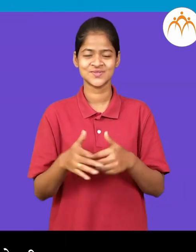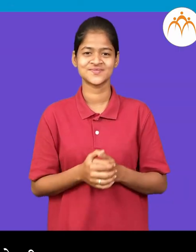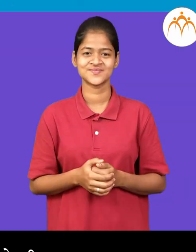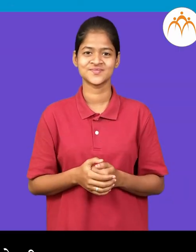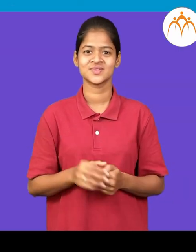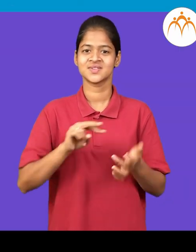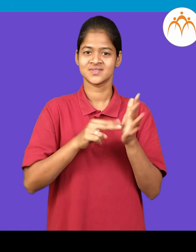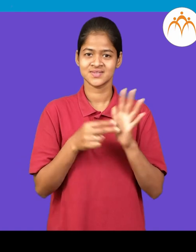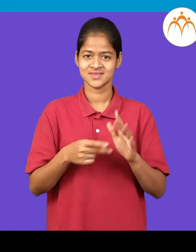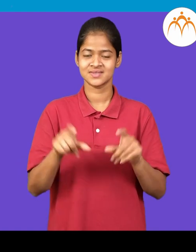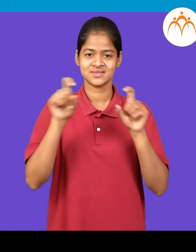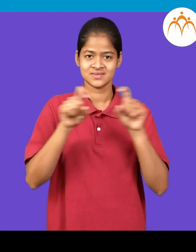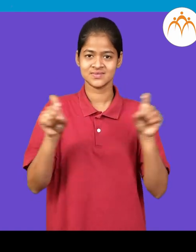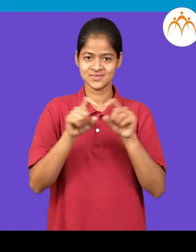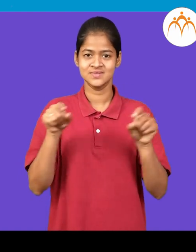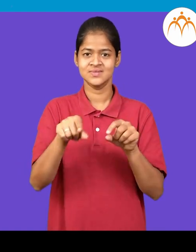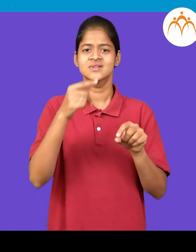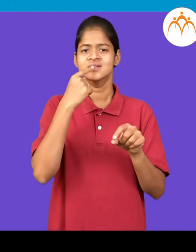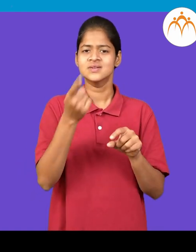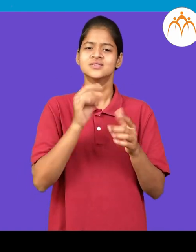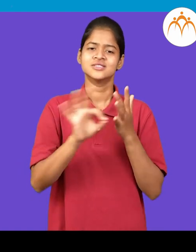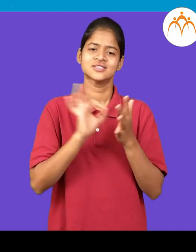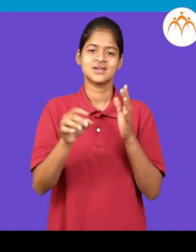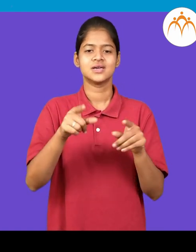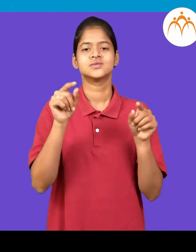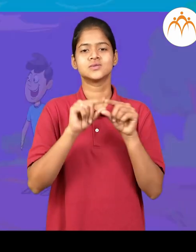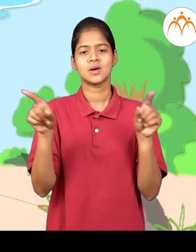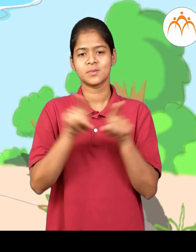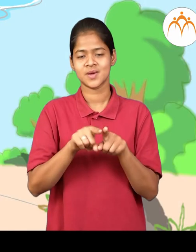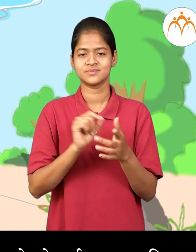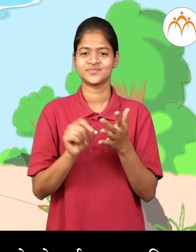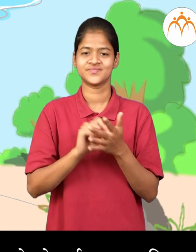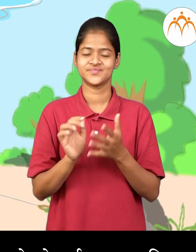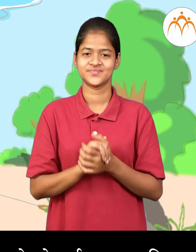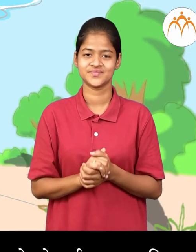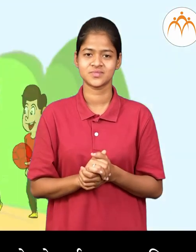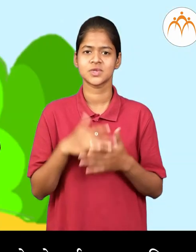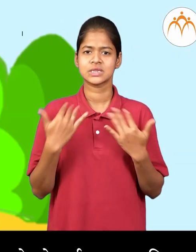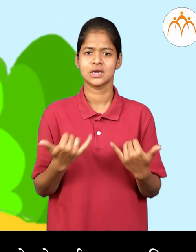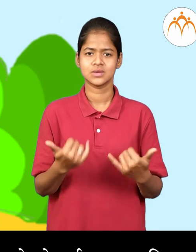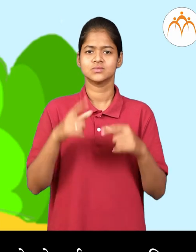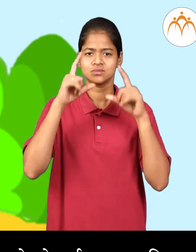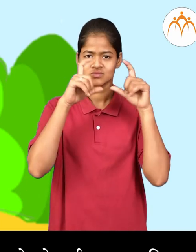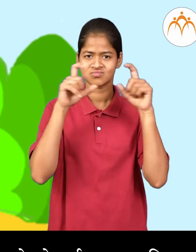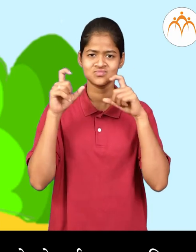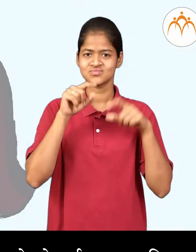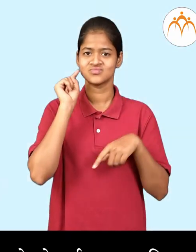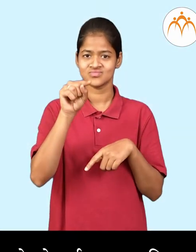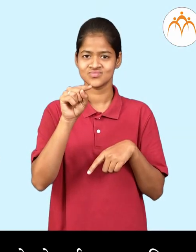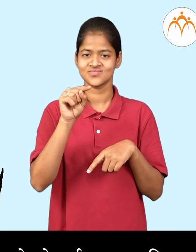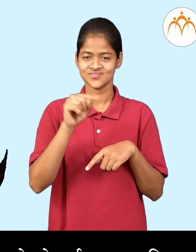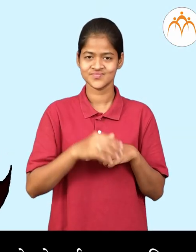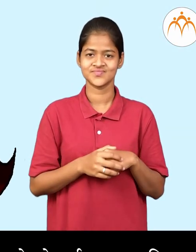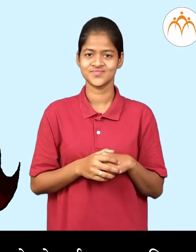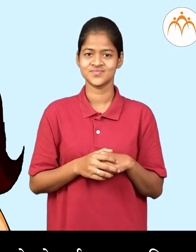आशा प्रकारे सांगा आणी लिहा आता प्रत्येक चित्रात काई-काई